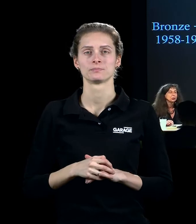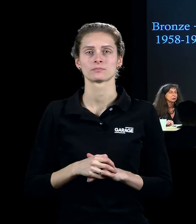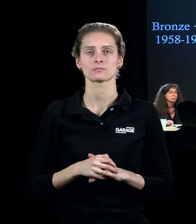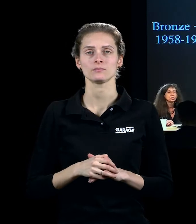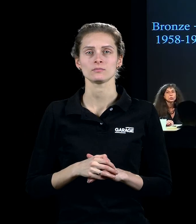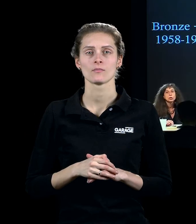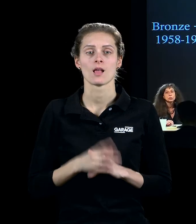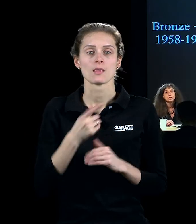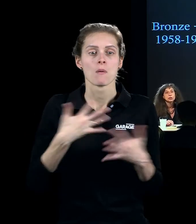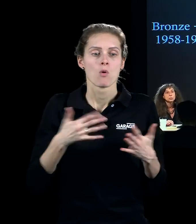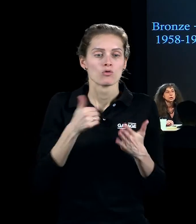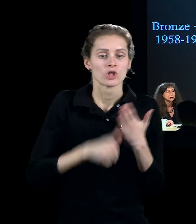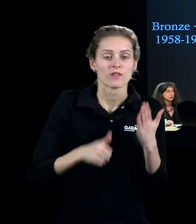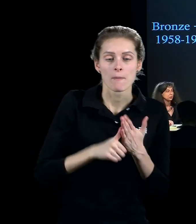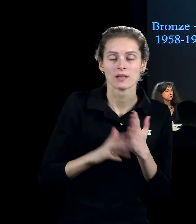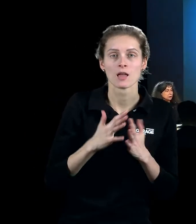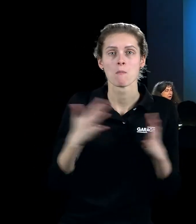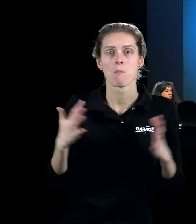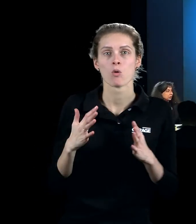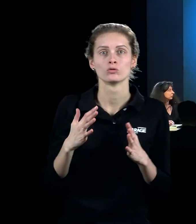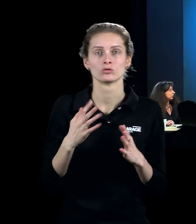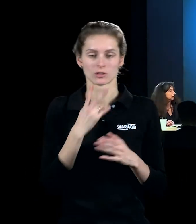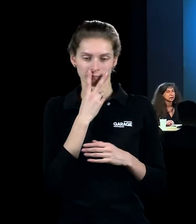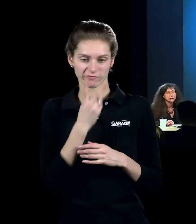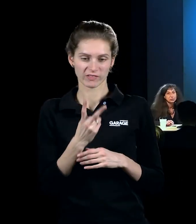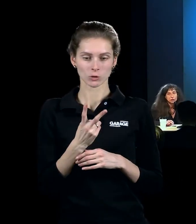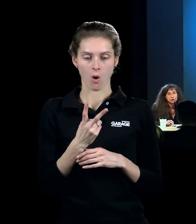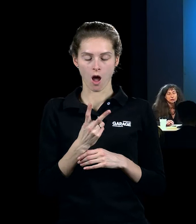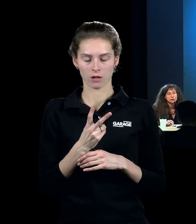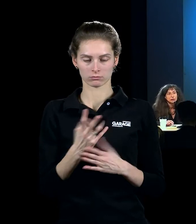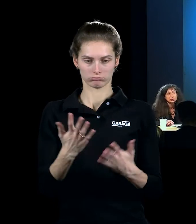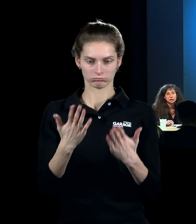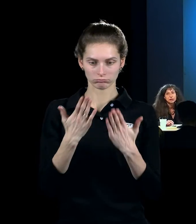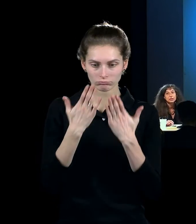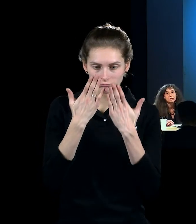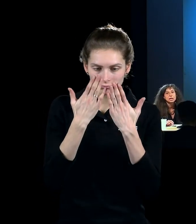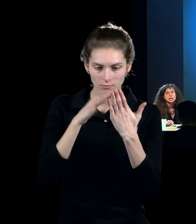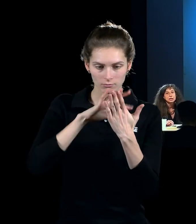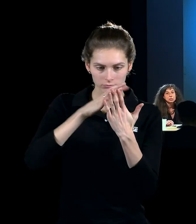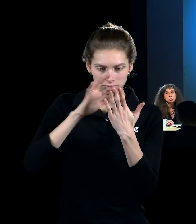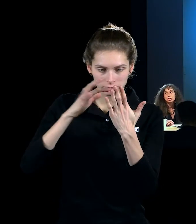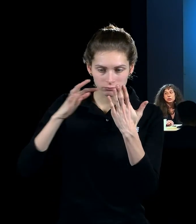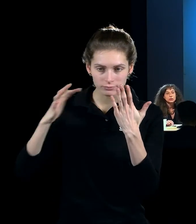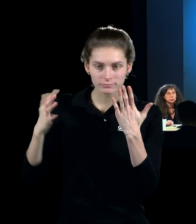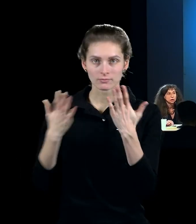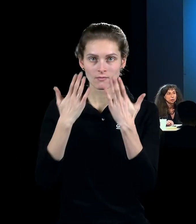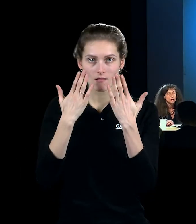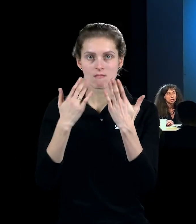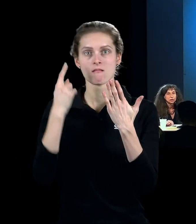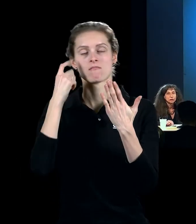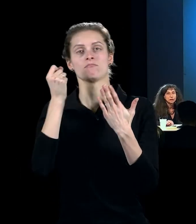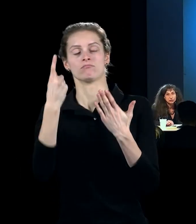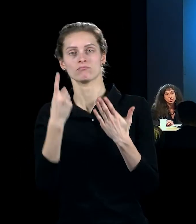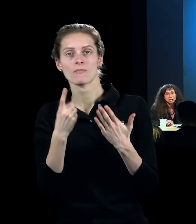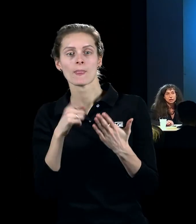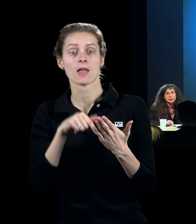не столько из живописных, сколько из оптических эффектов, если рассматривать эти картины близко, это рельеф, и работает в этих монохромных